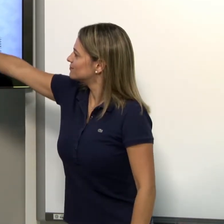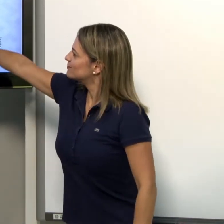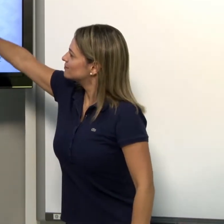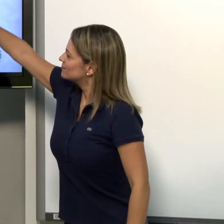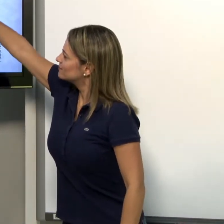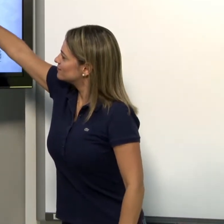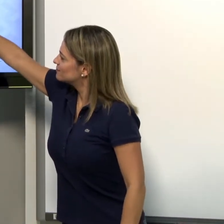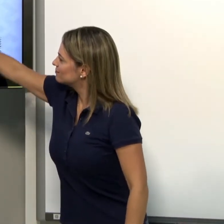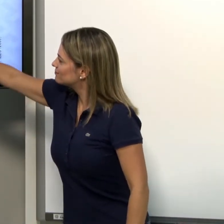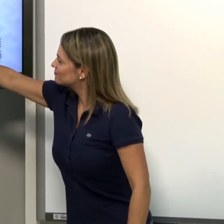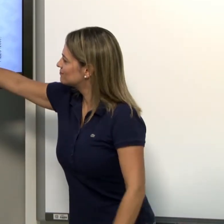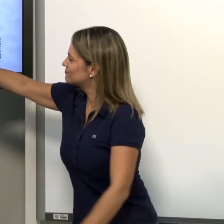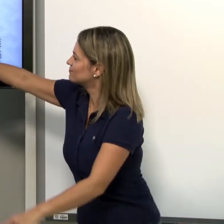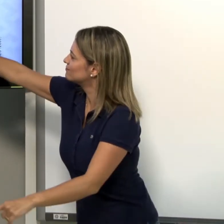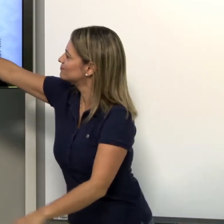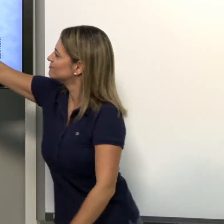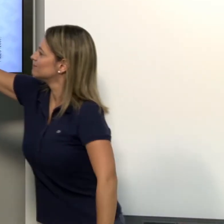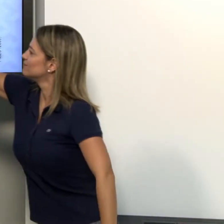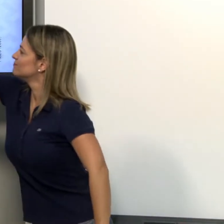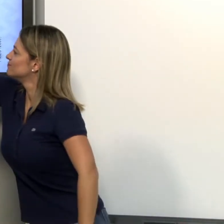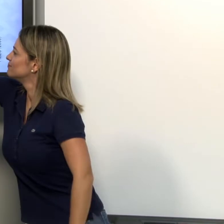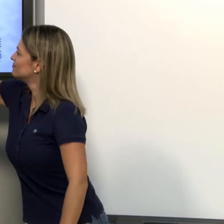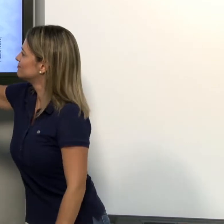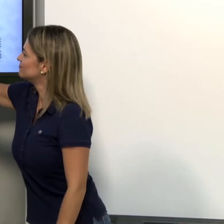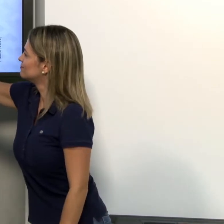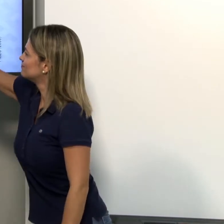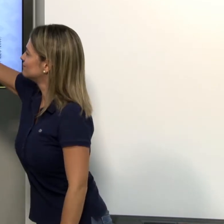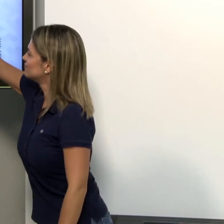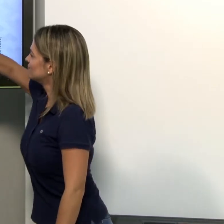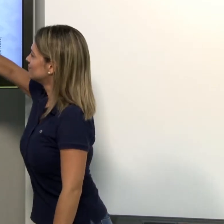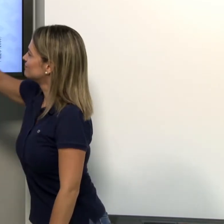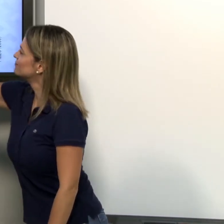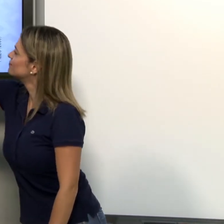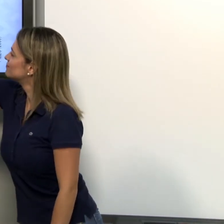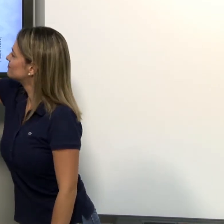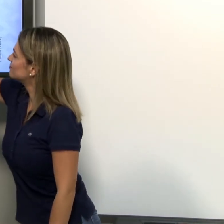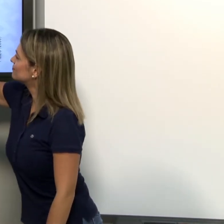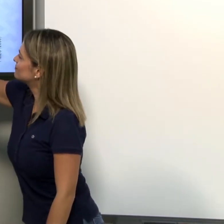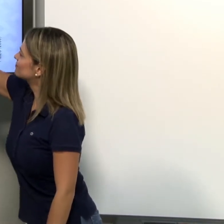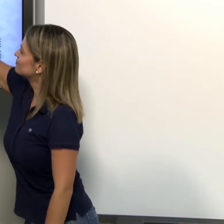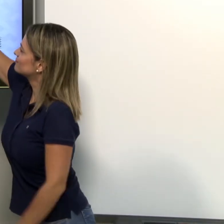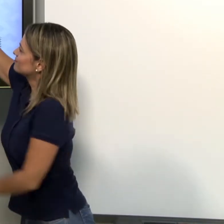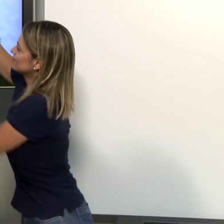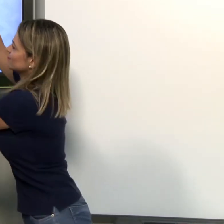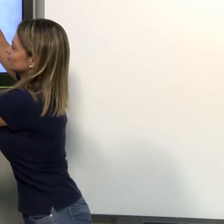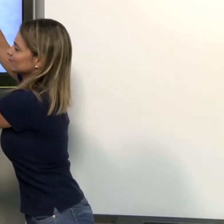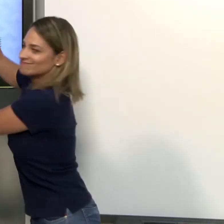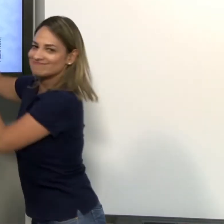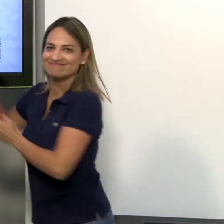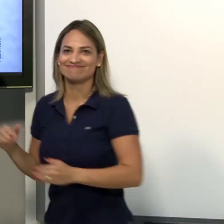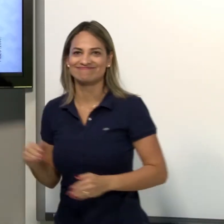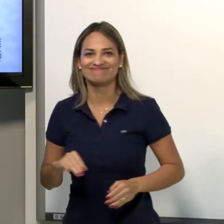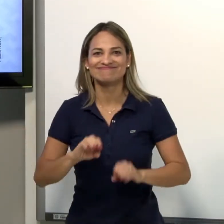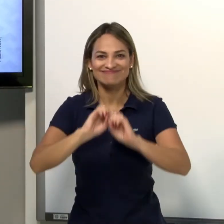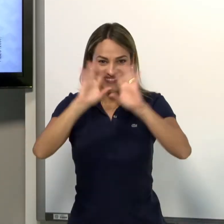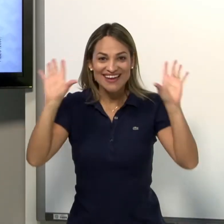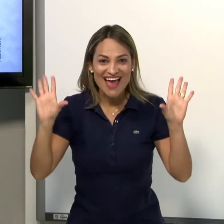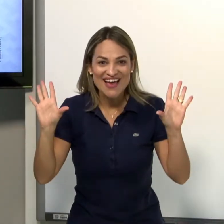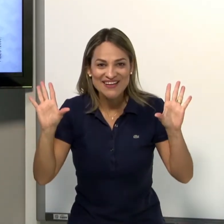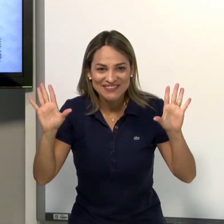Nós temos delimitado as laterais. E para baixo e para cima. Está delimitado ali.